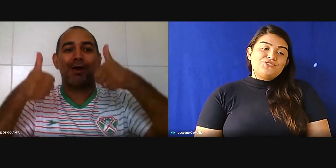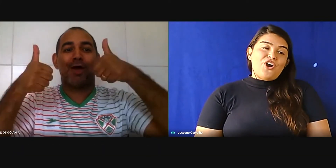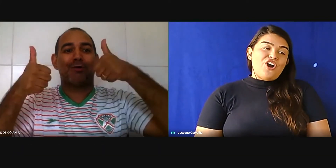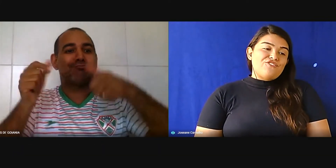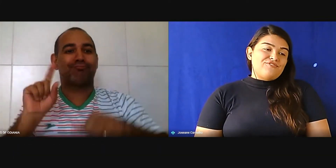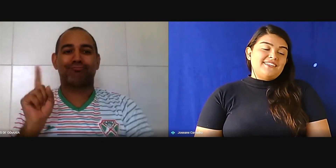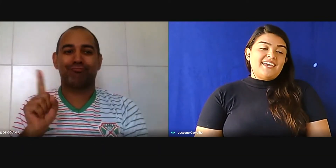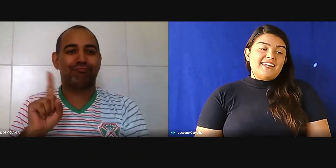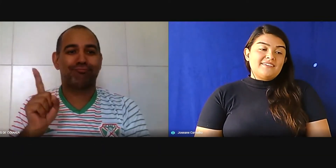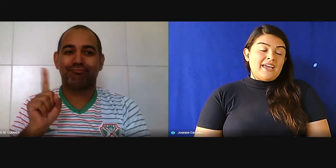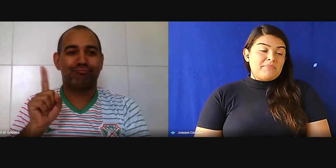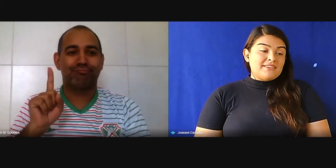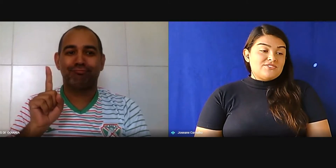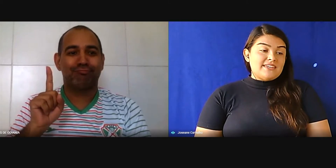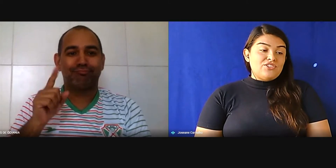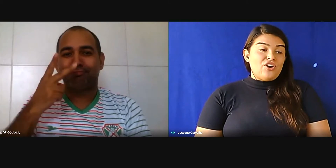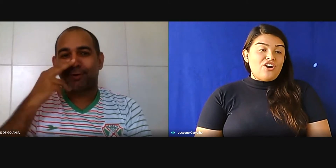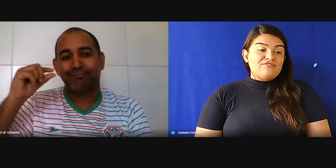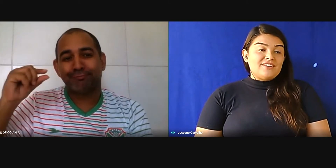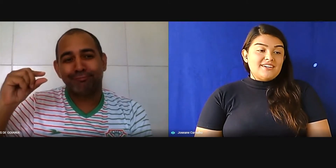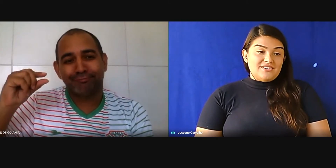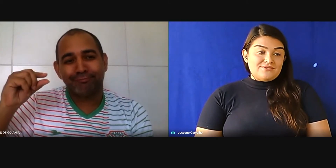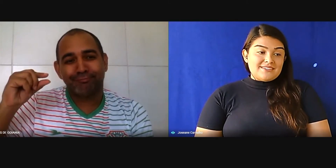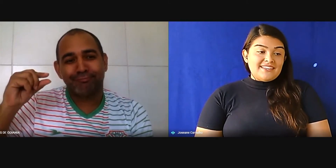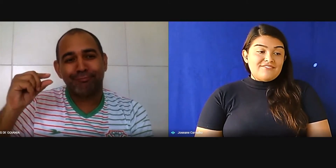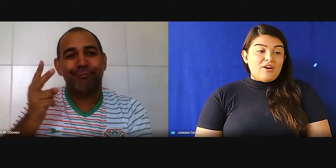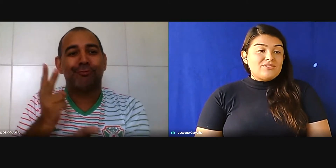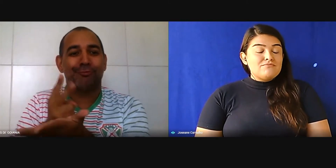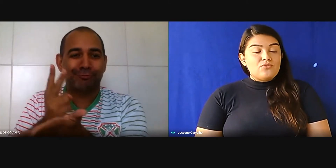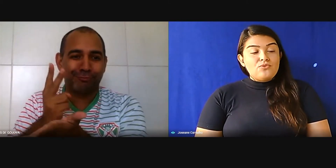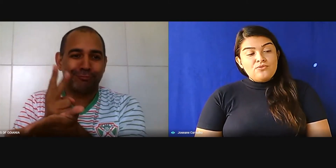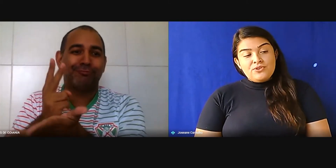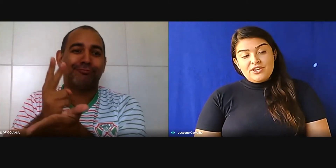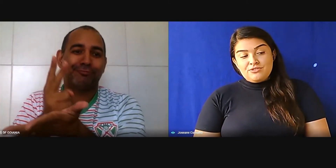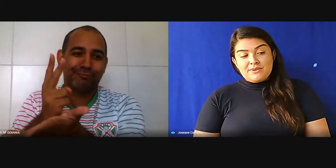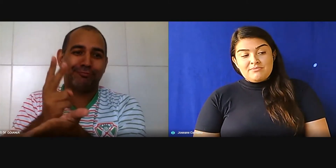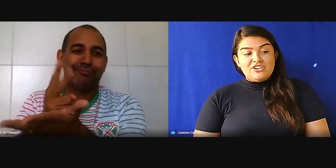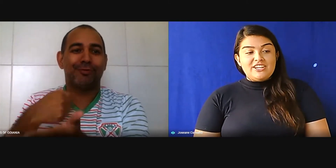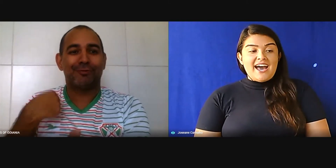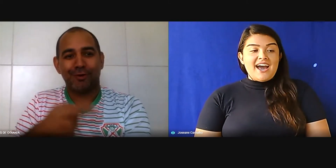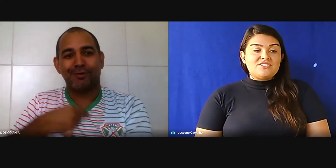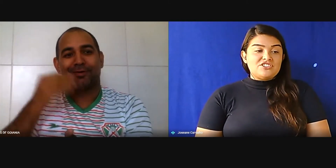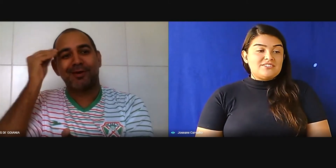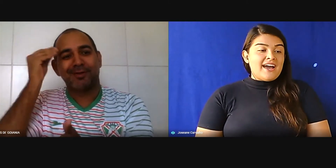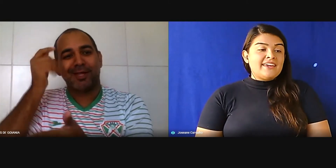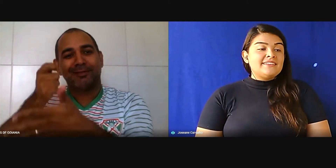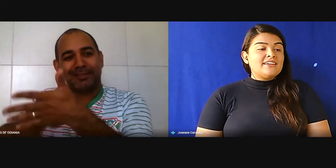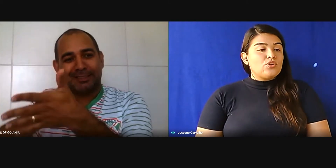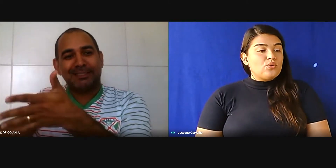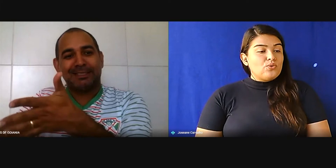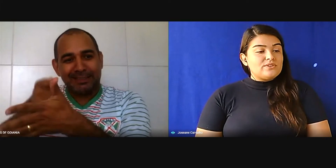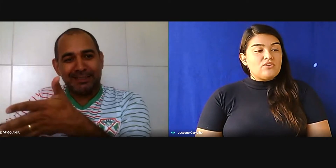jovem, Ela tem apenas 19 anos. Ainda falta muito para melhorar. A está ainda em luta,